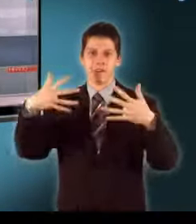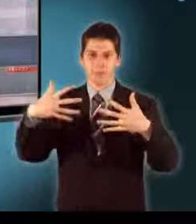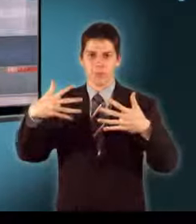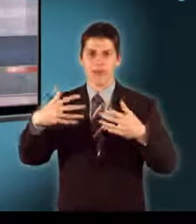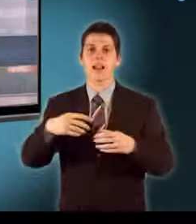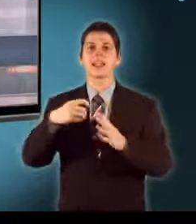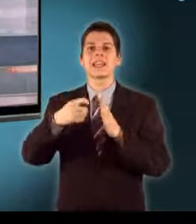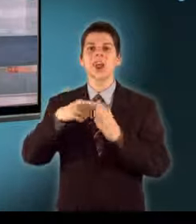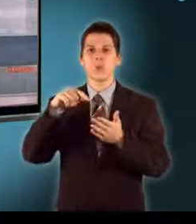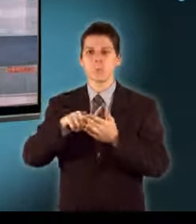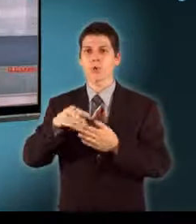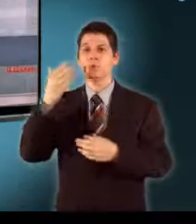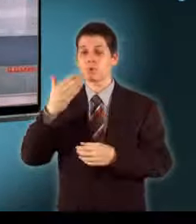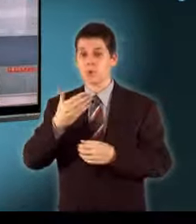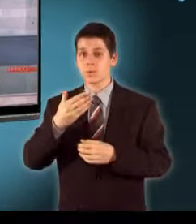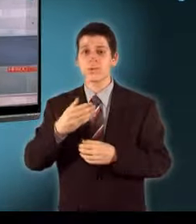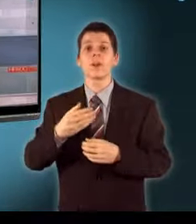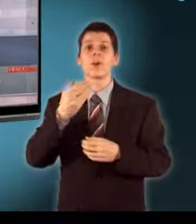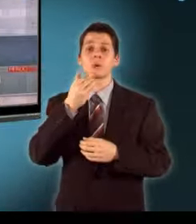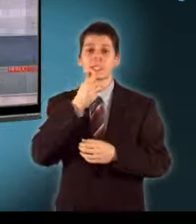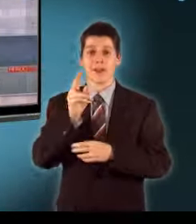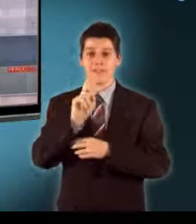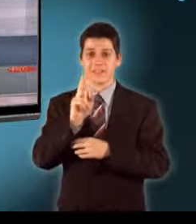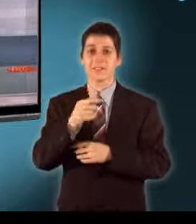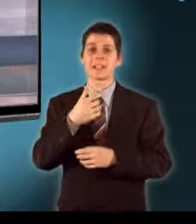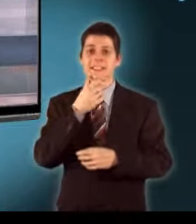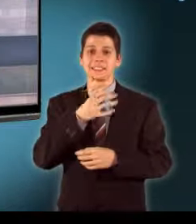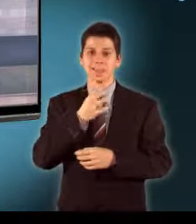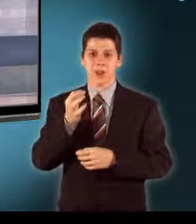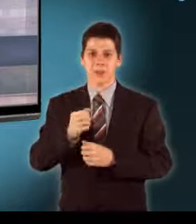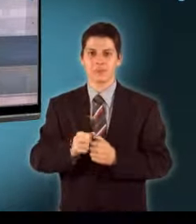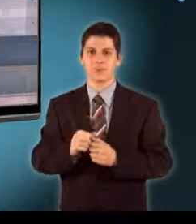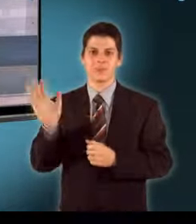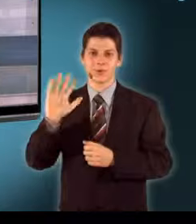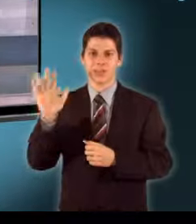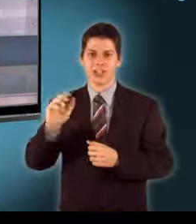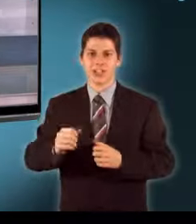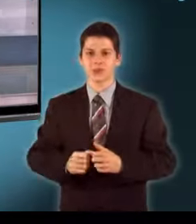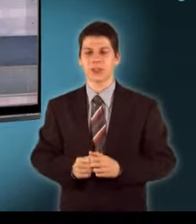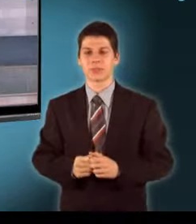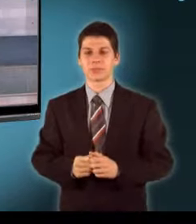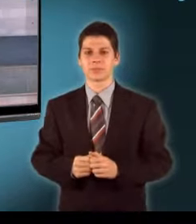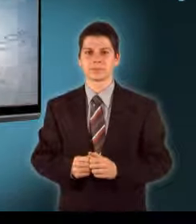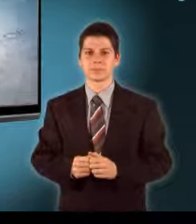weboldalonkon a híradó.hu-n Köszönöm figyelmüket, szép napot kellemes délután, kívánok viszontlátásra!